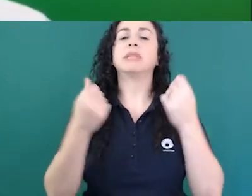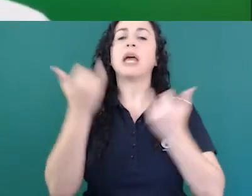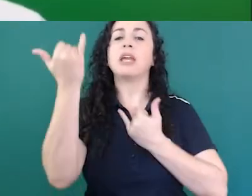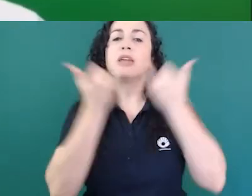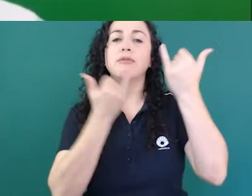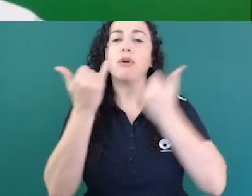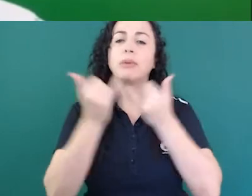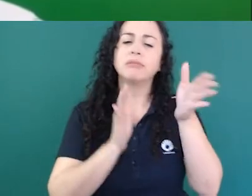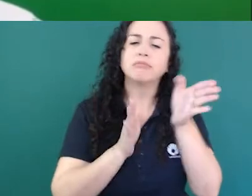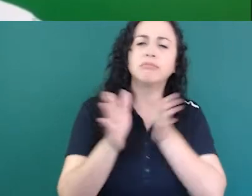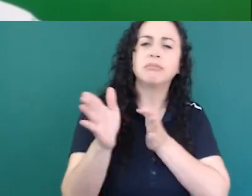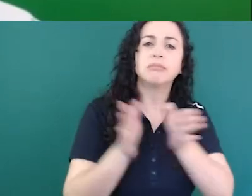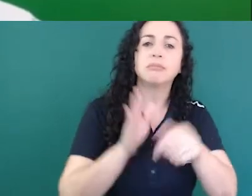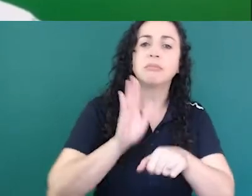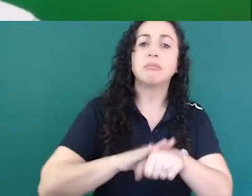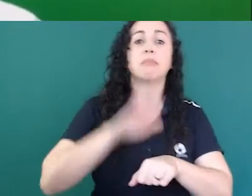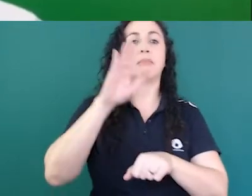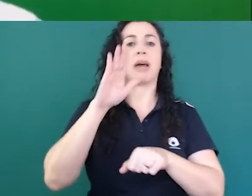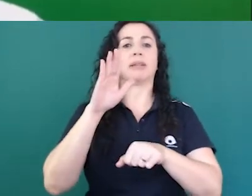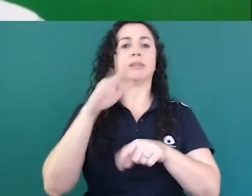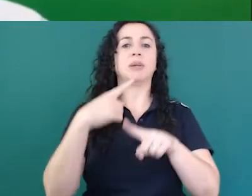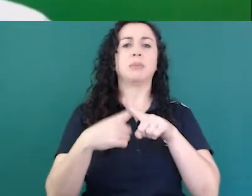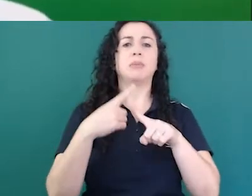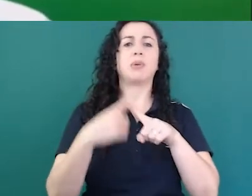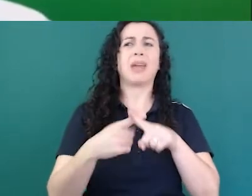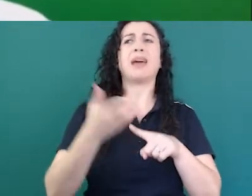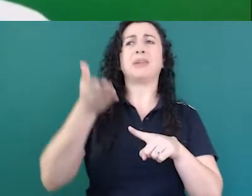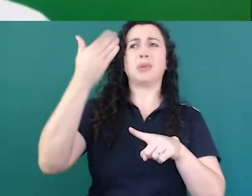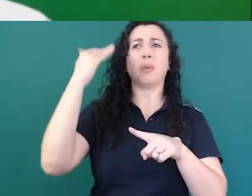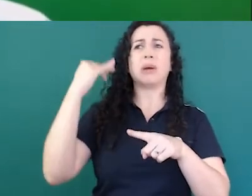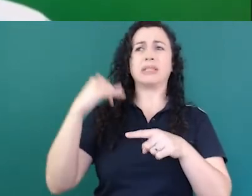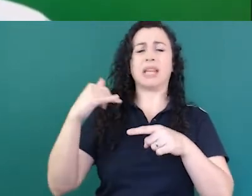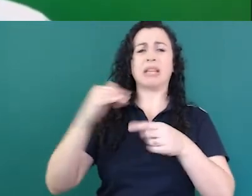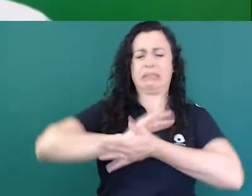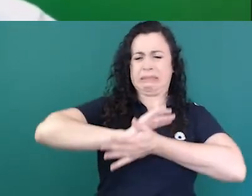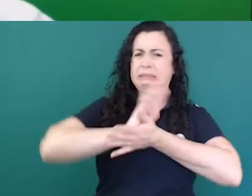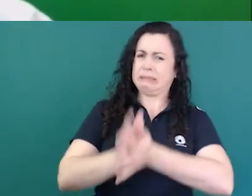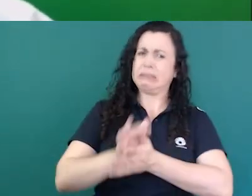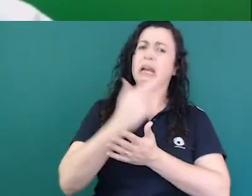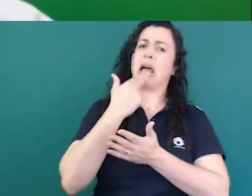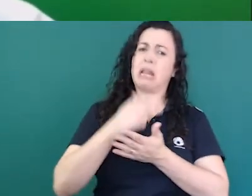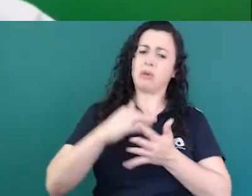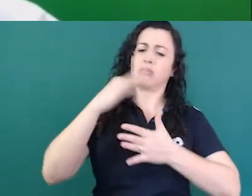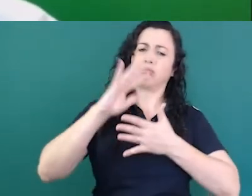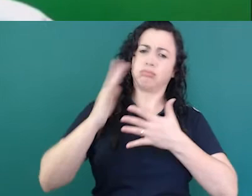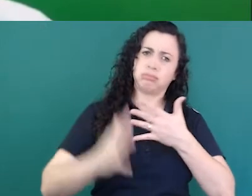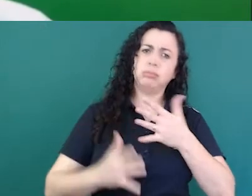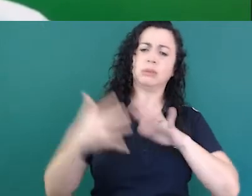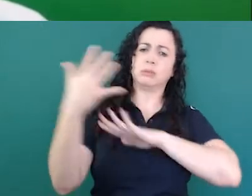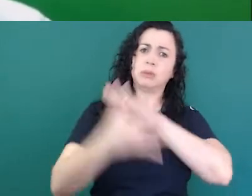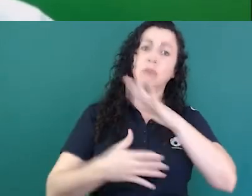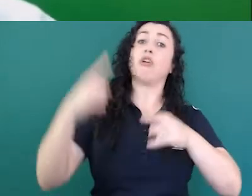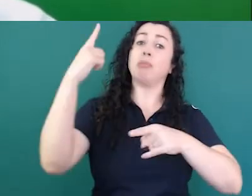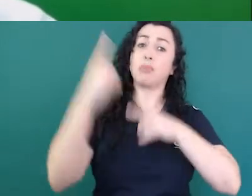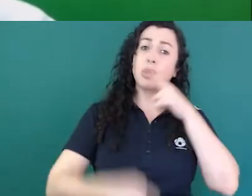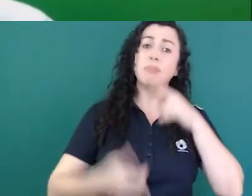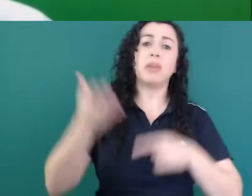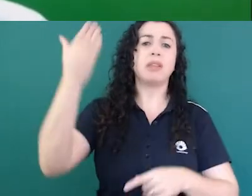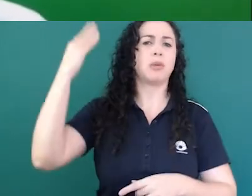maltratada no ano passado foi digamos proibida ensino da língua natural deles que a